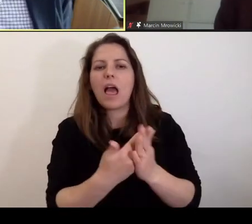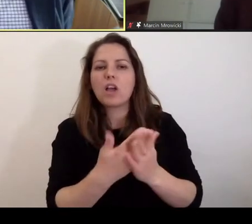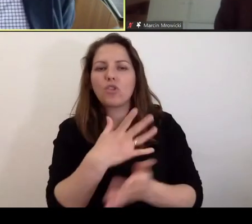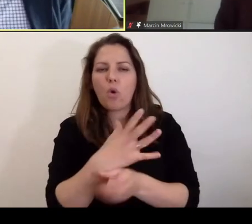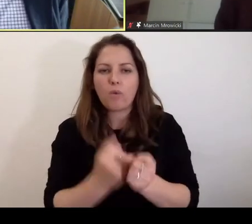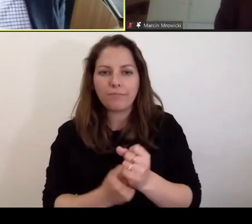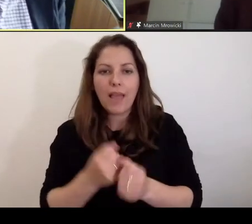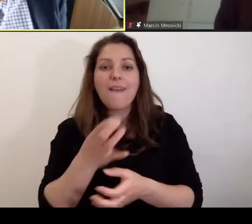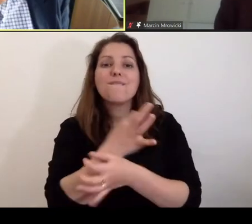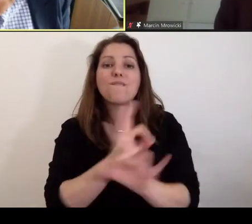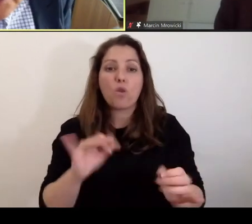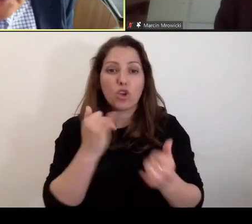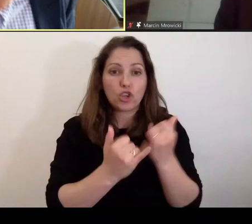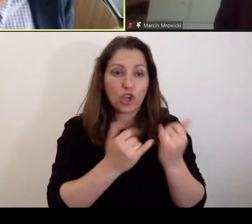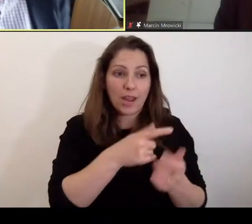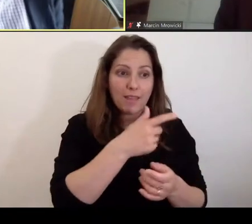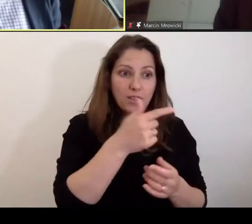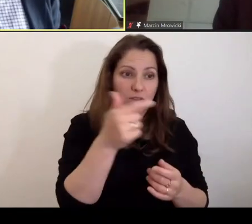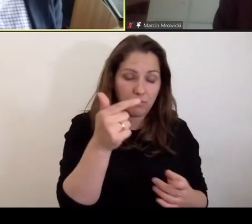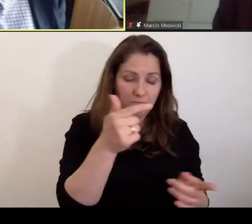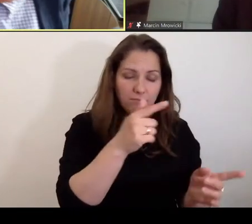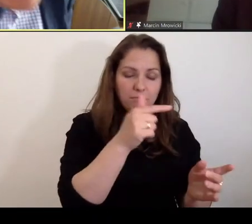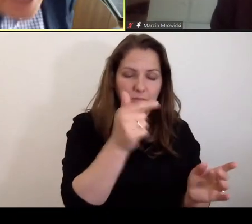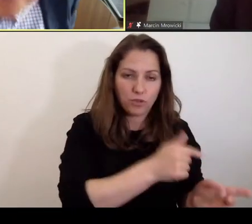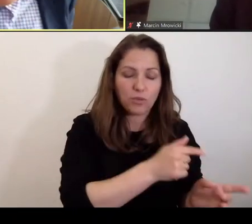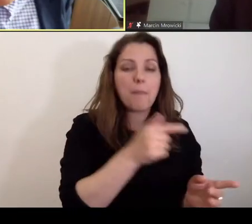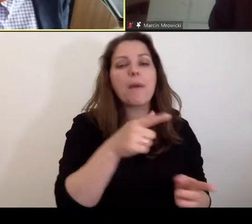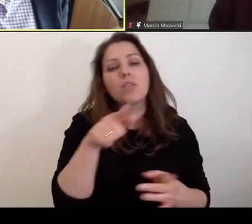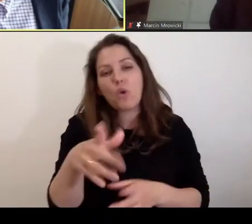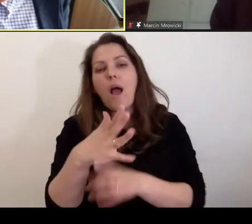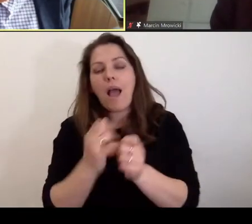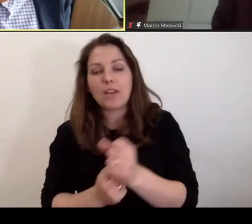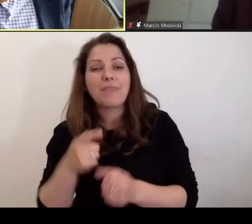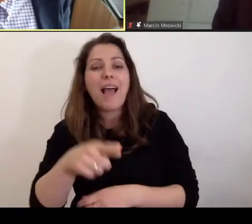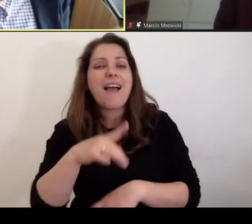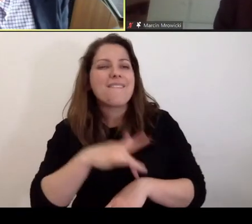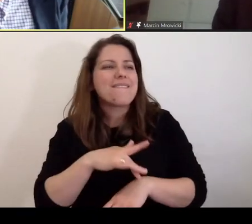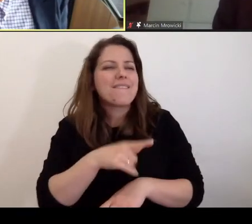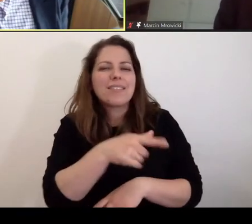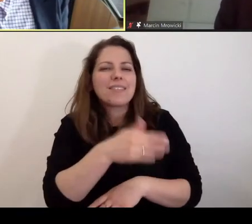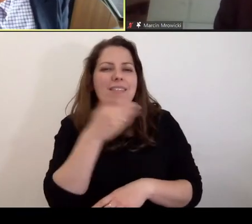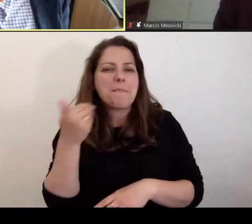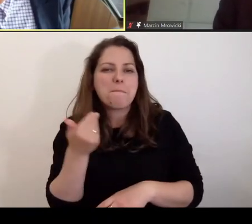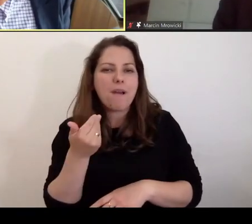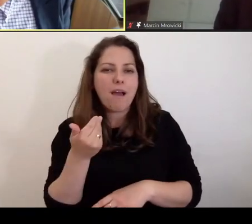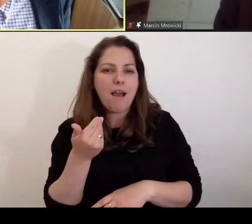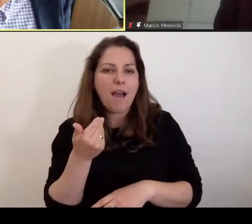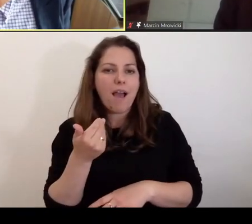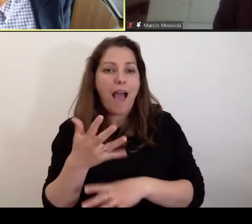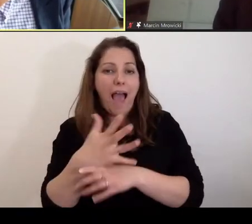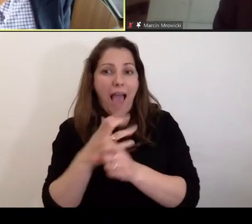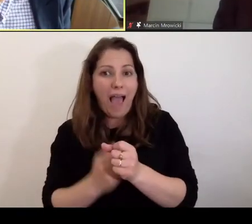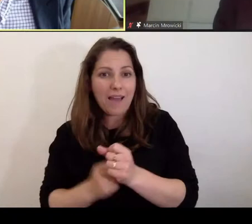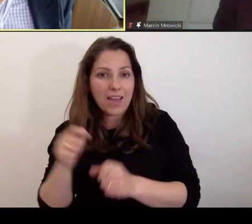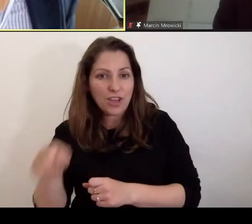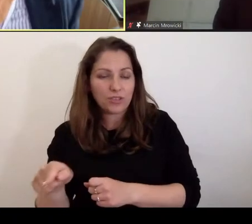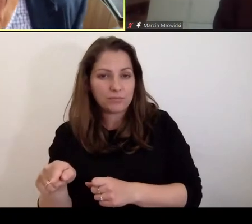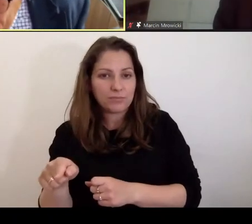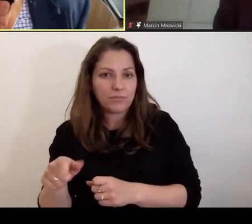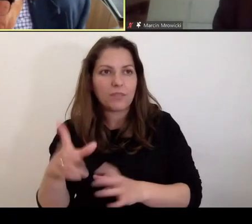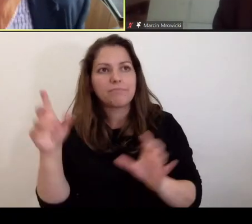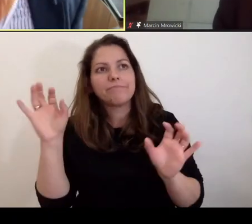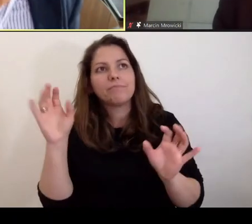wszystkim, jeżeli trzeba, to areszt. Ale z tego wcale nie wynika, iżby stosowanie aresztu było tutaj czymś